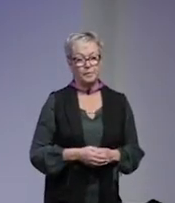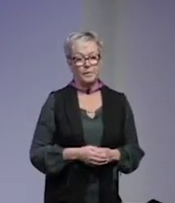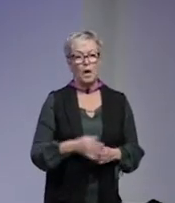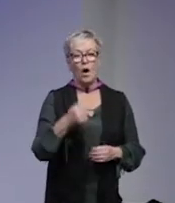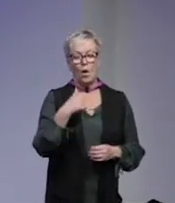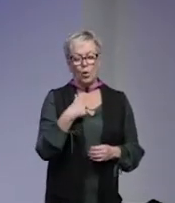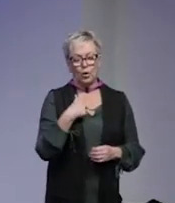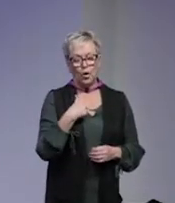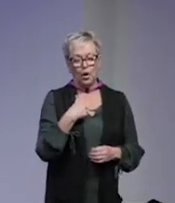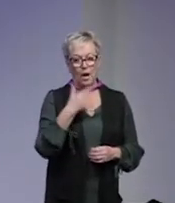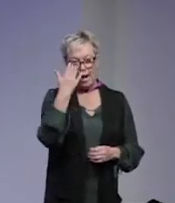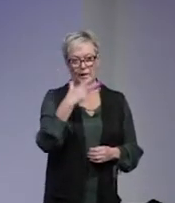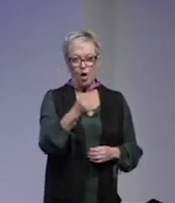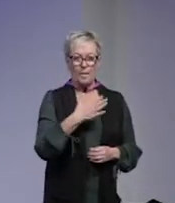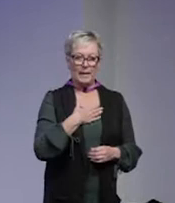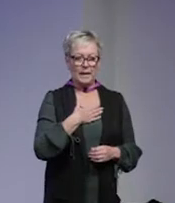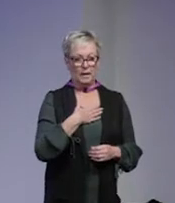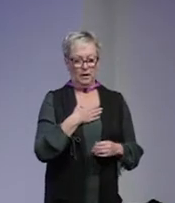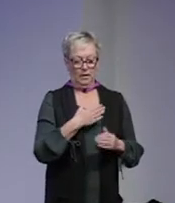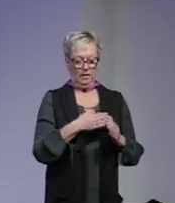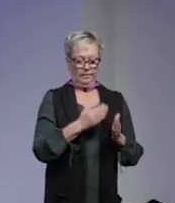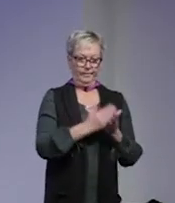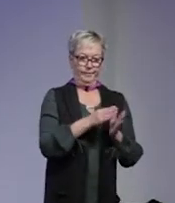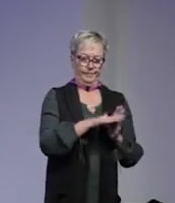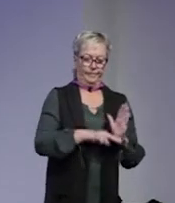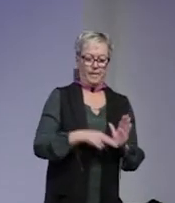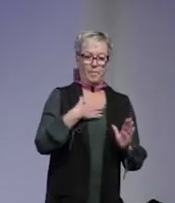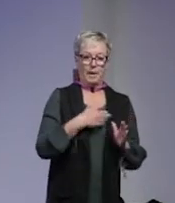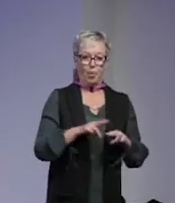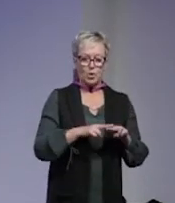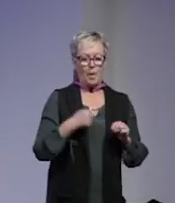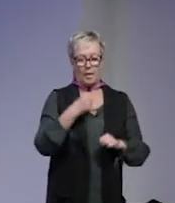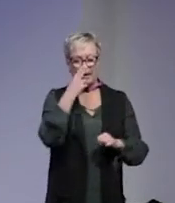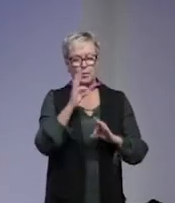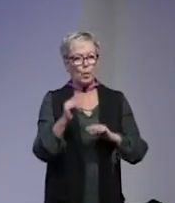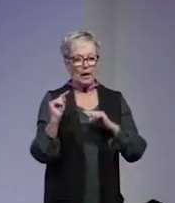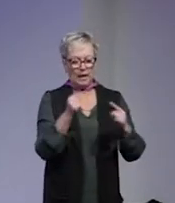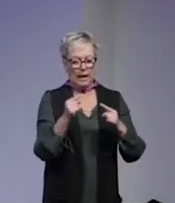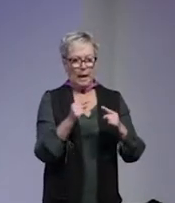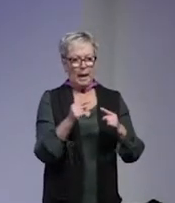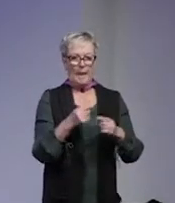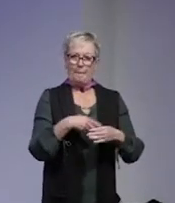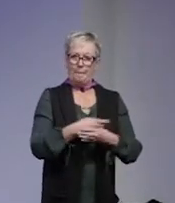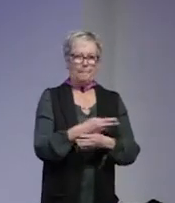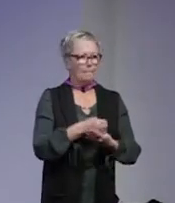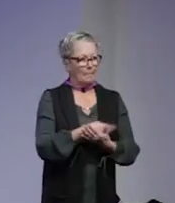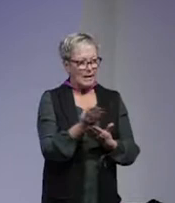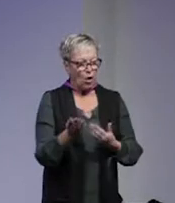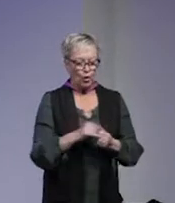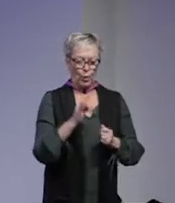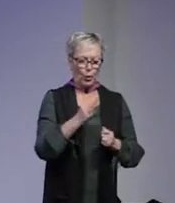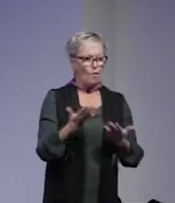Och jag kan ju ta min normativa position men om man tittar på hur debatten går medialt sett och vad de här